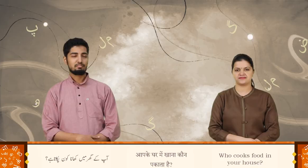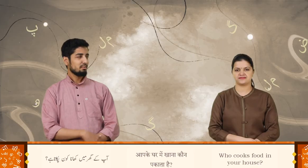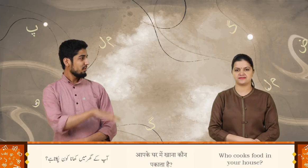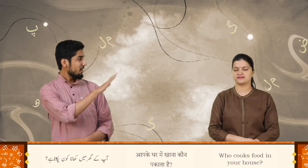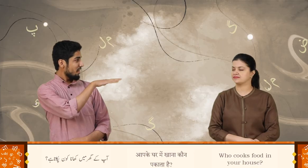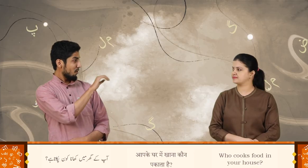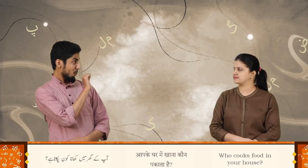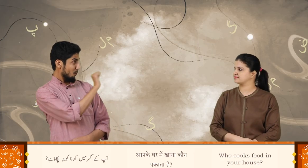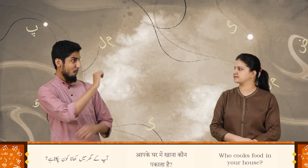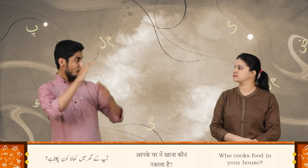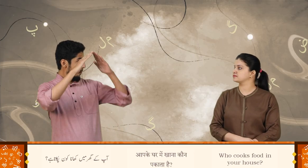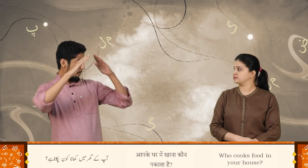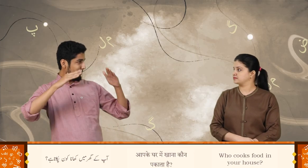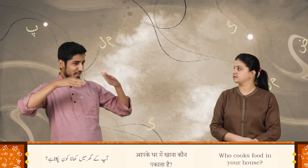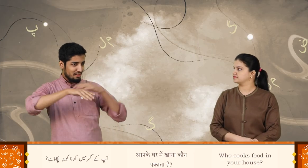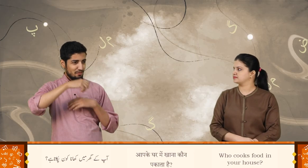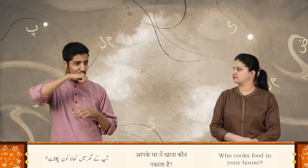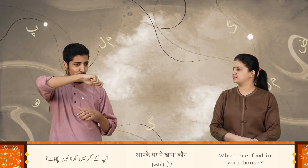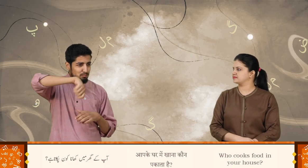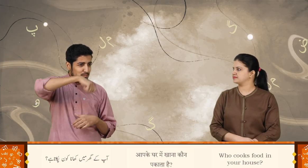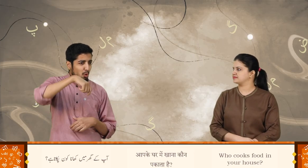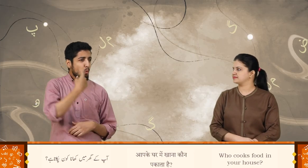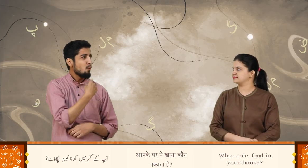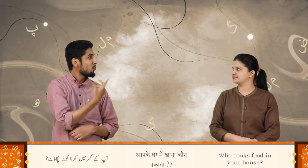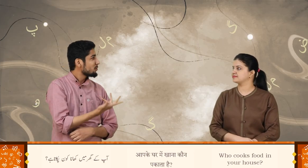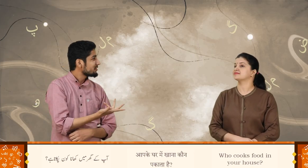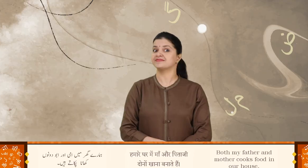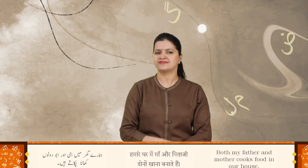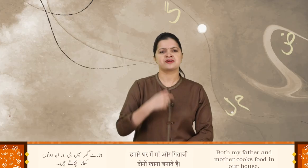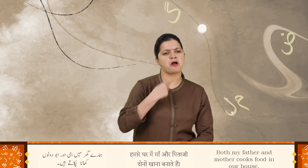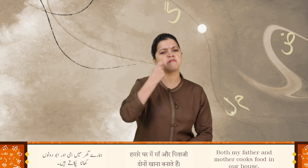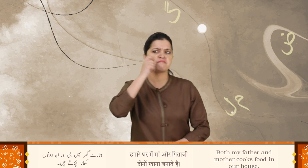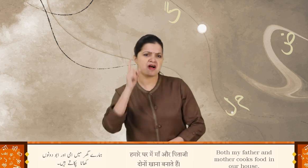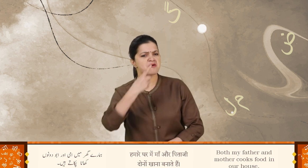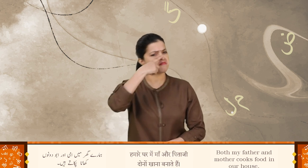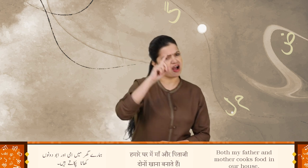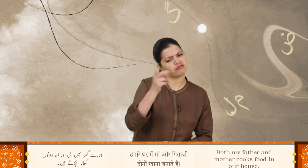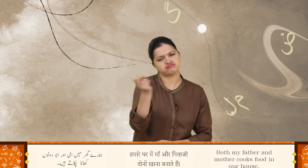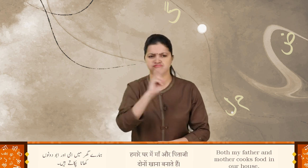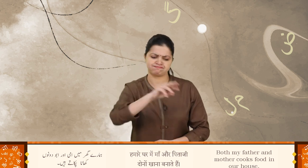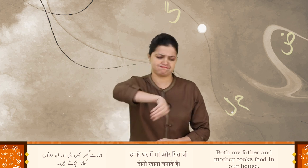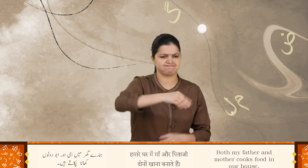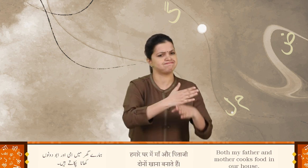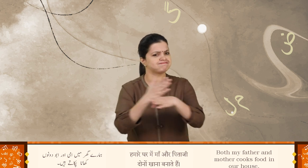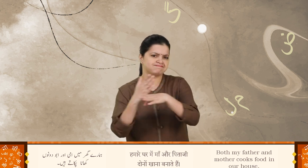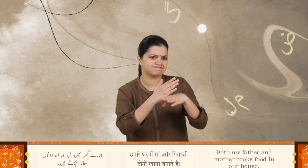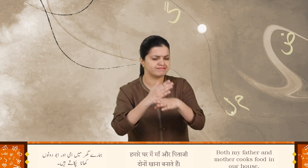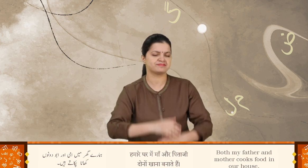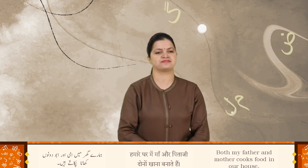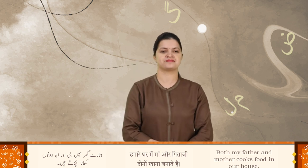آپ کے گھر میں کھانا کون پکاتا ہے؟ ہمارے گھر میں امی اور اببو دونوں کھانا پکاتے ہیں